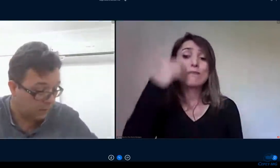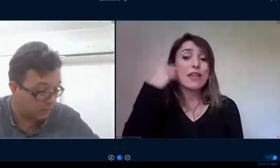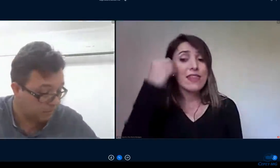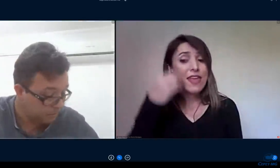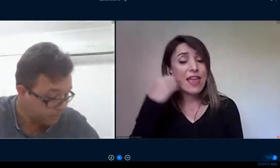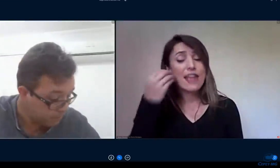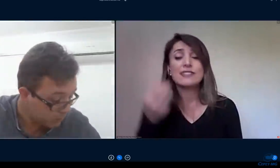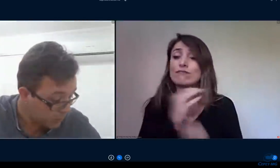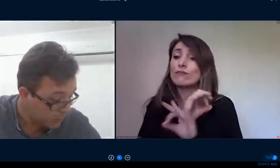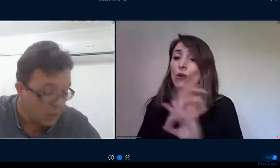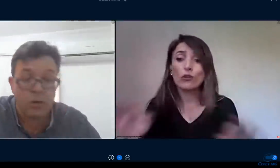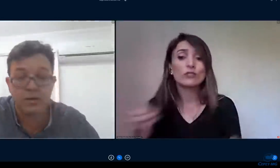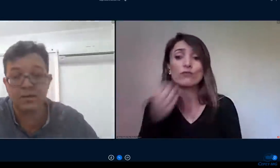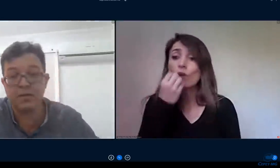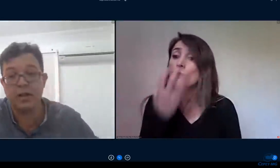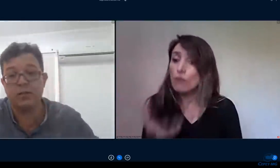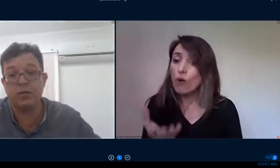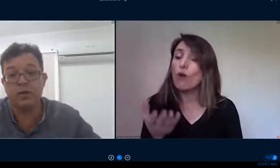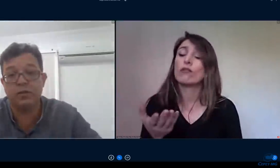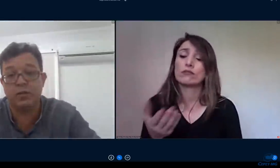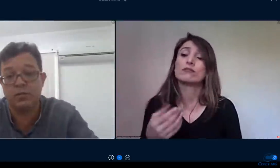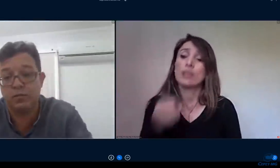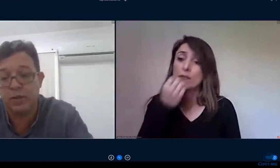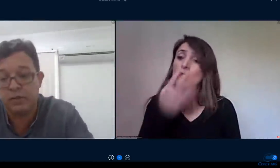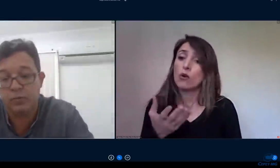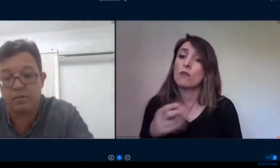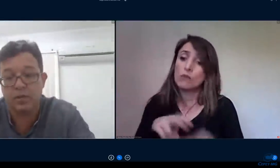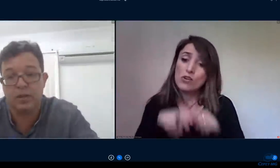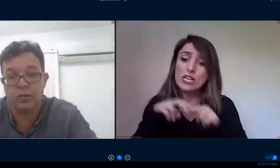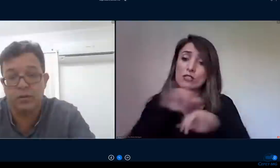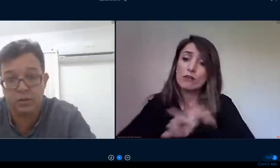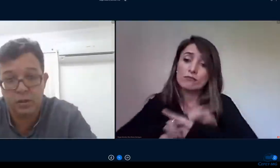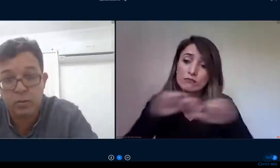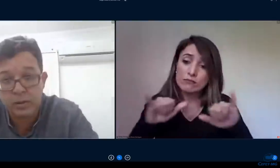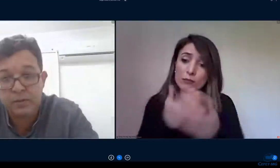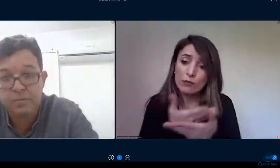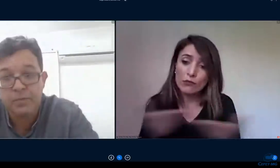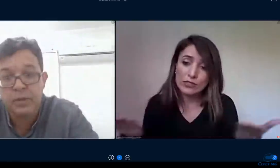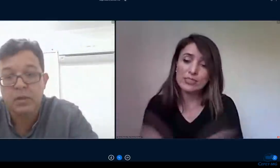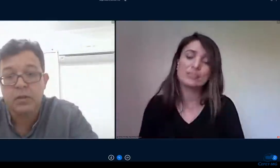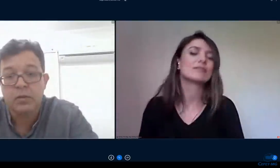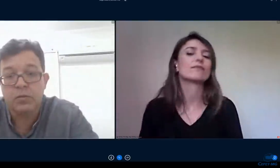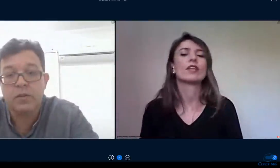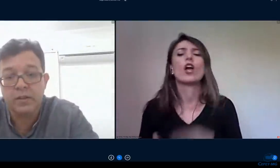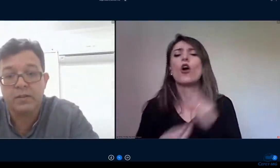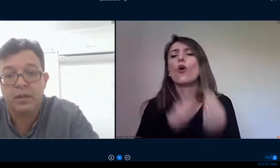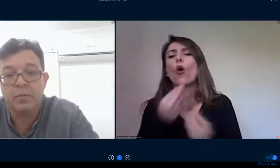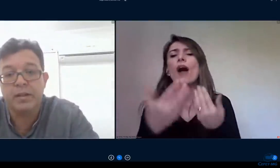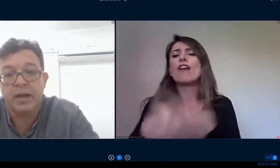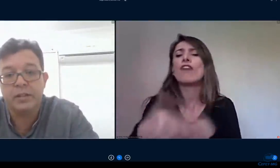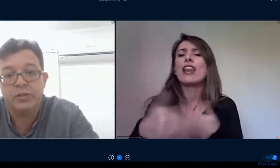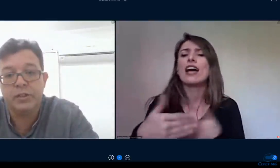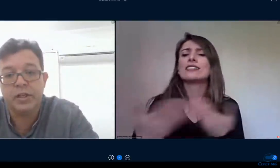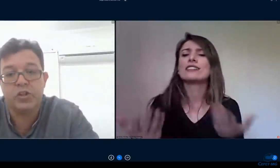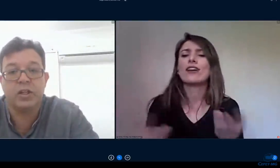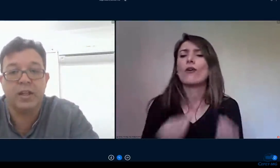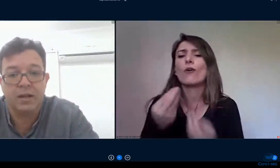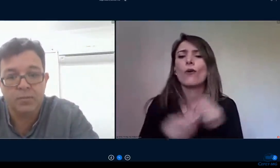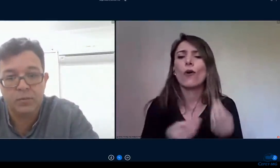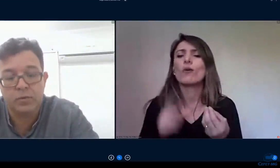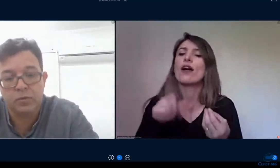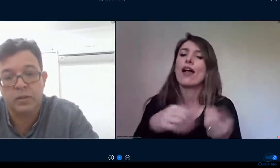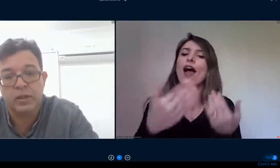com vocês quantas avaliações nós fazemos avaliações síncronas os docentes tem liberdade de